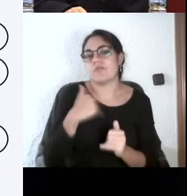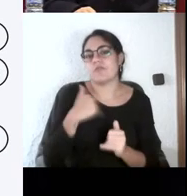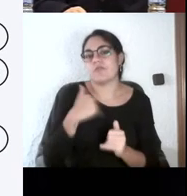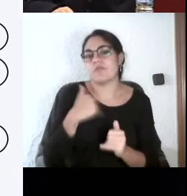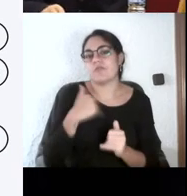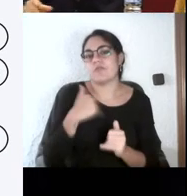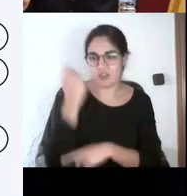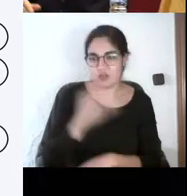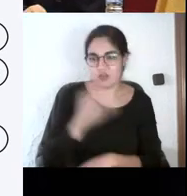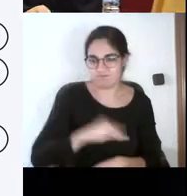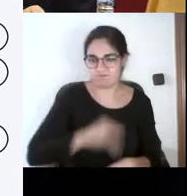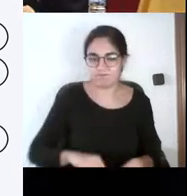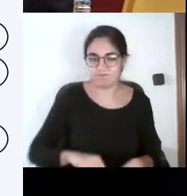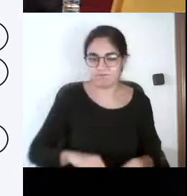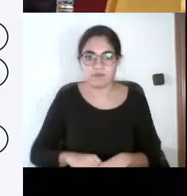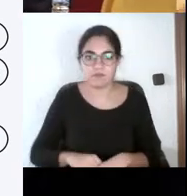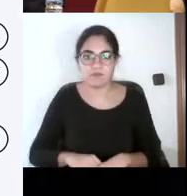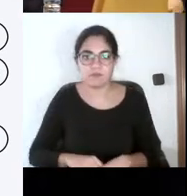Bueno, Raquel.